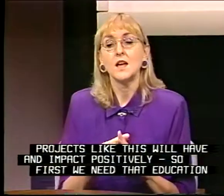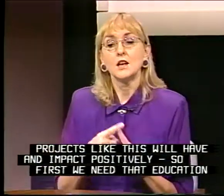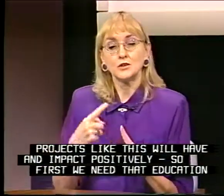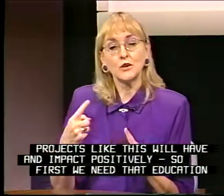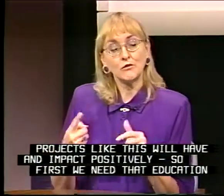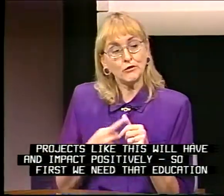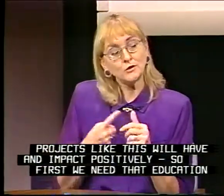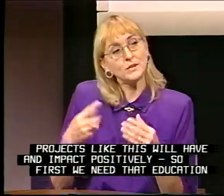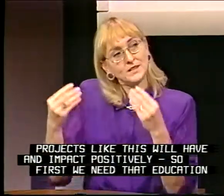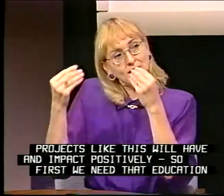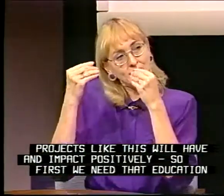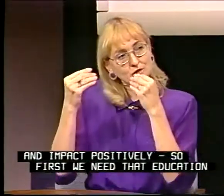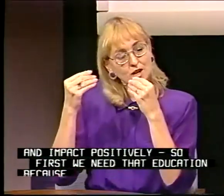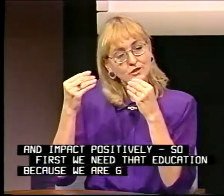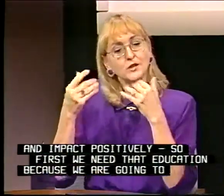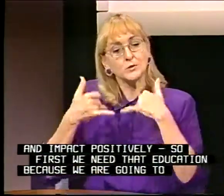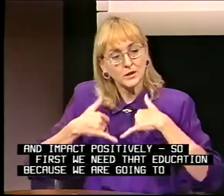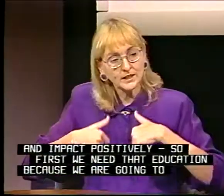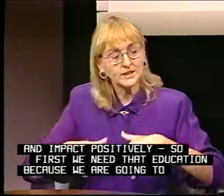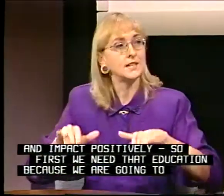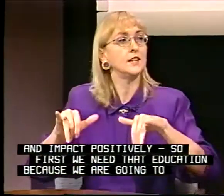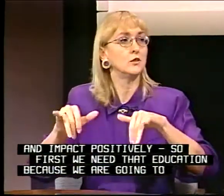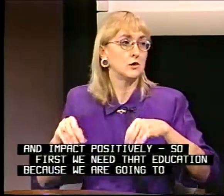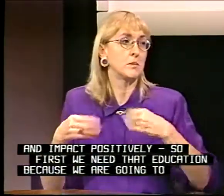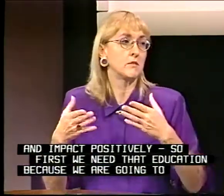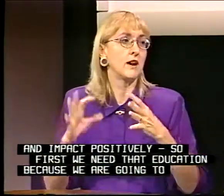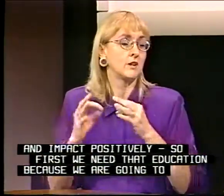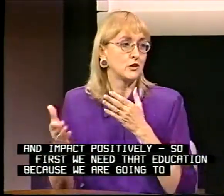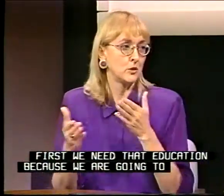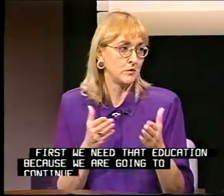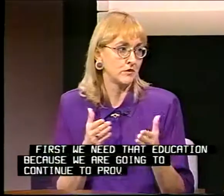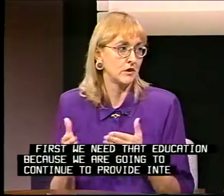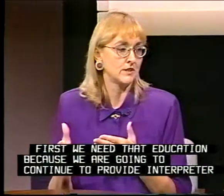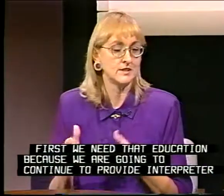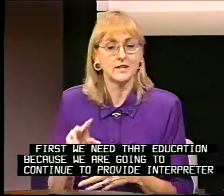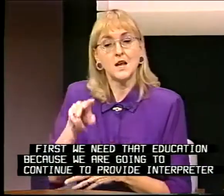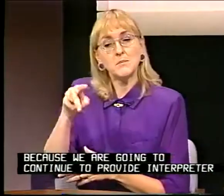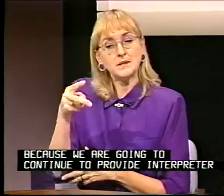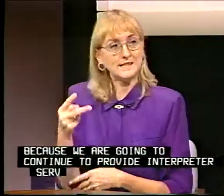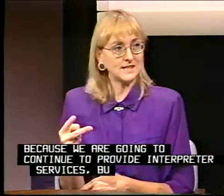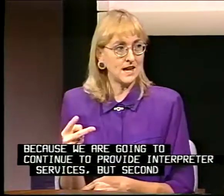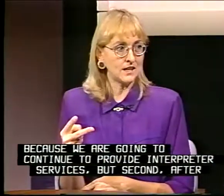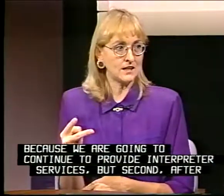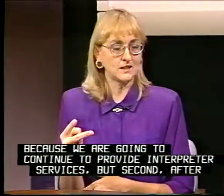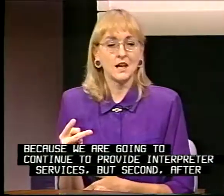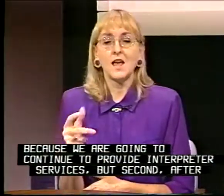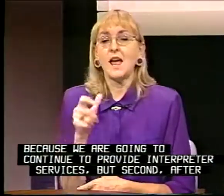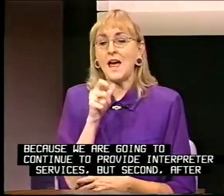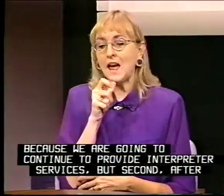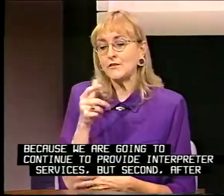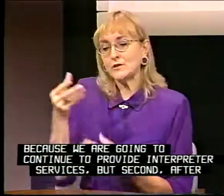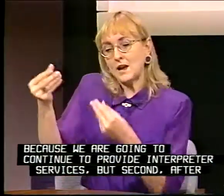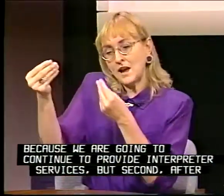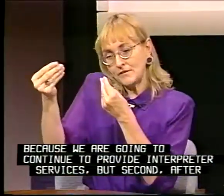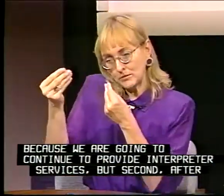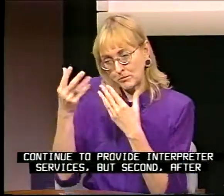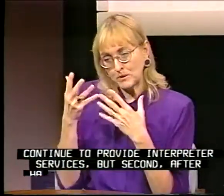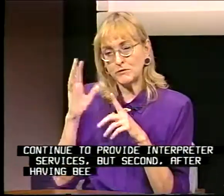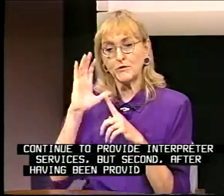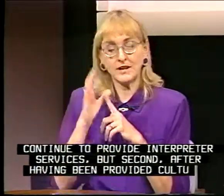So first, we need that education because we're going to continue to be providing interpreter services. But second, after having been provided